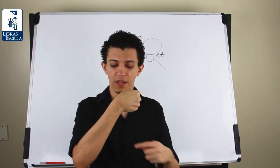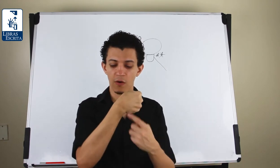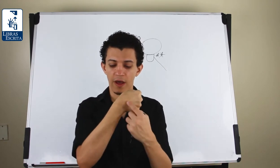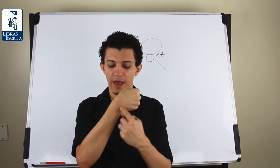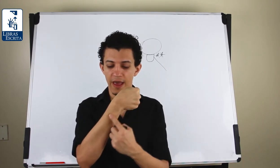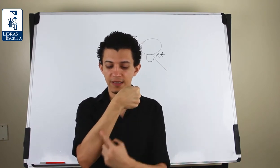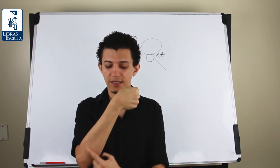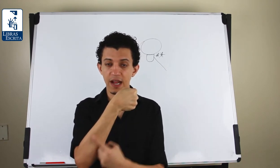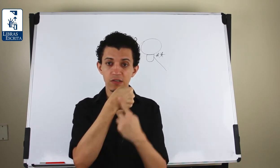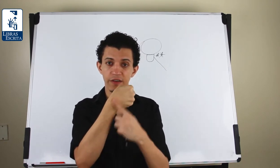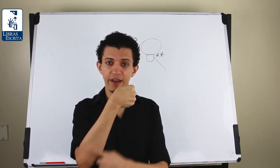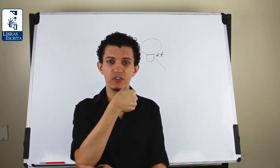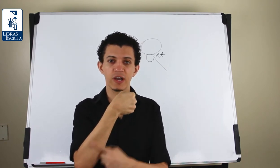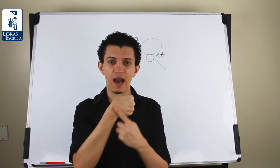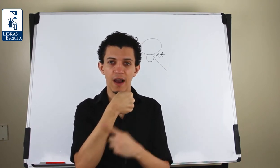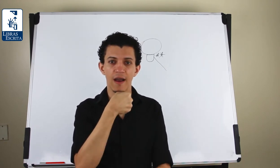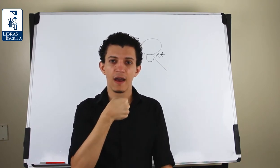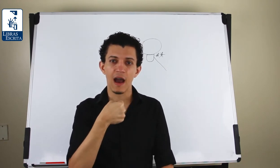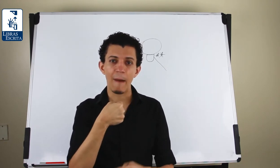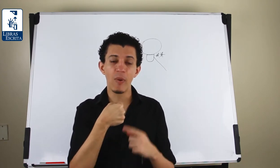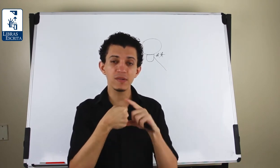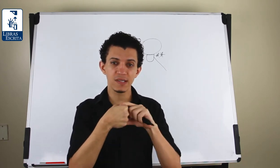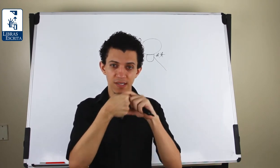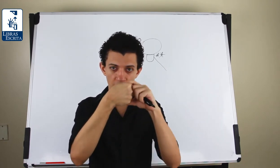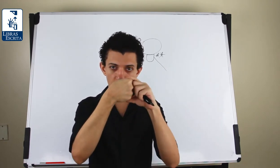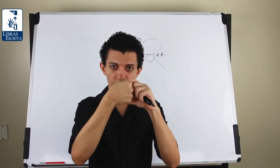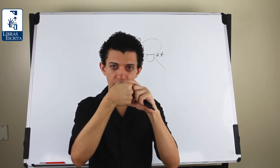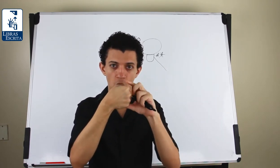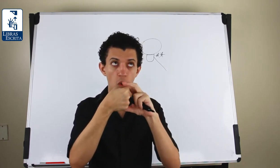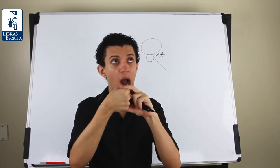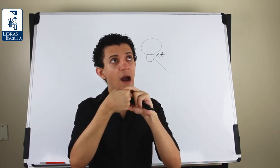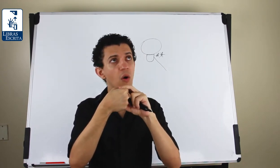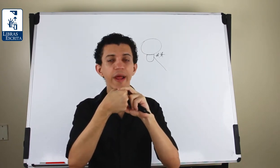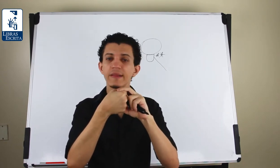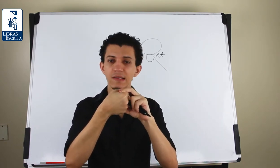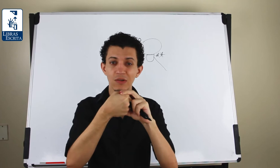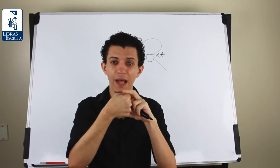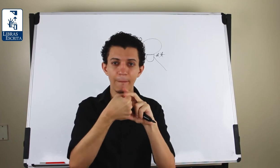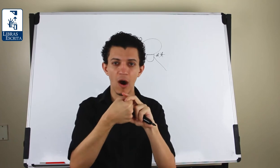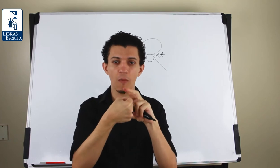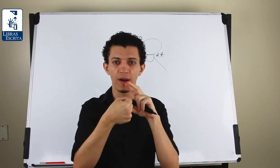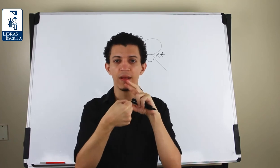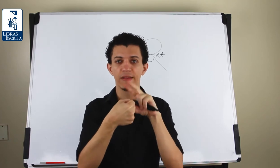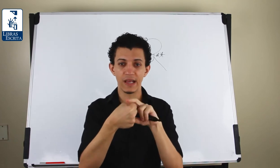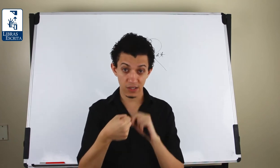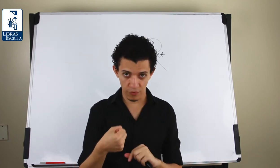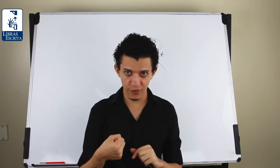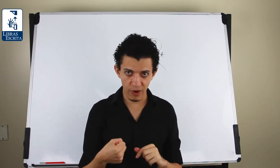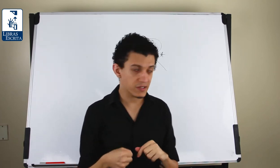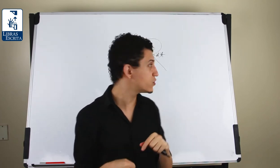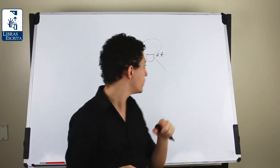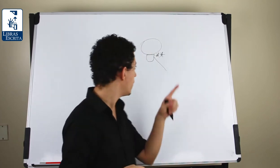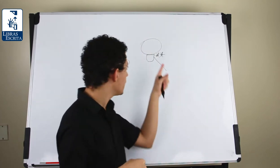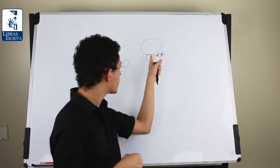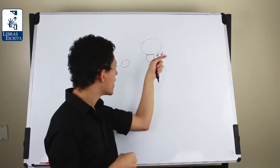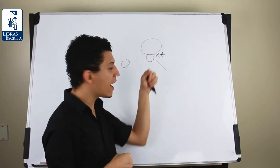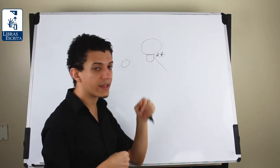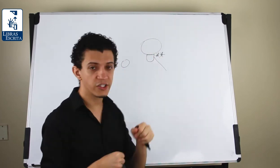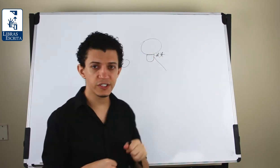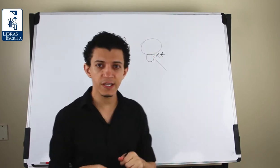Então, esse traço aqui vai indicar a posição ou a orientação da palma dessa configuração de mão. Aqui a gente tem